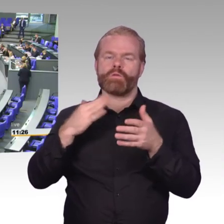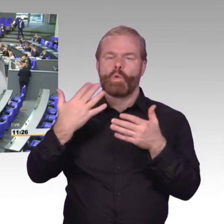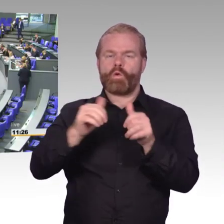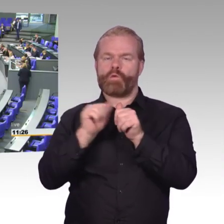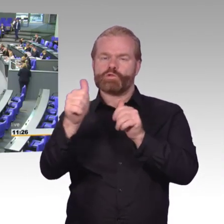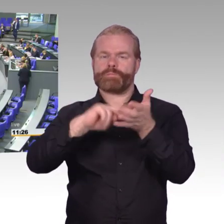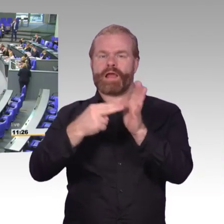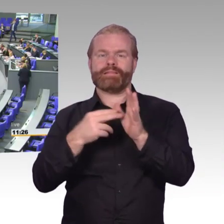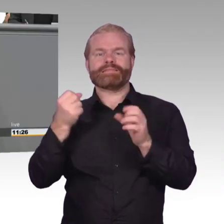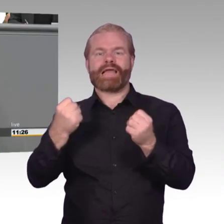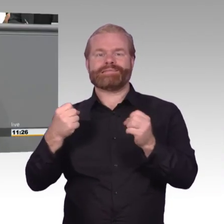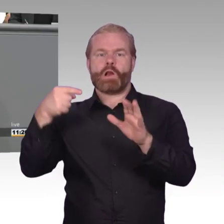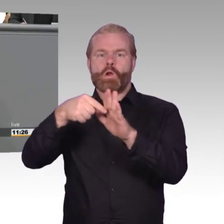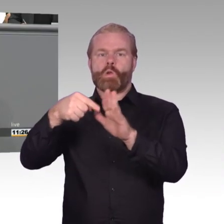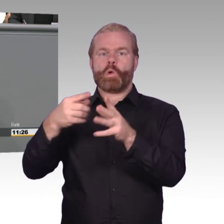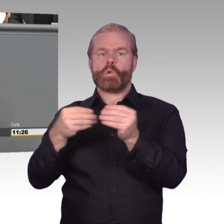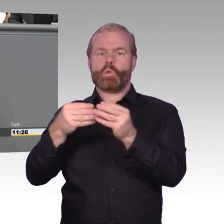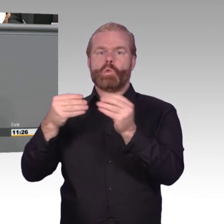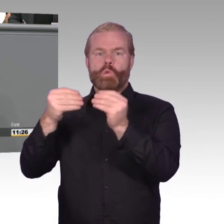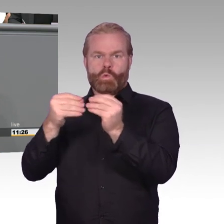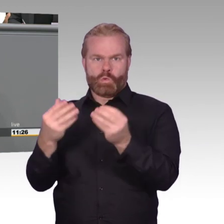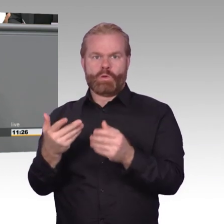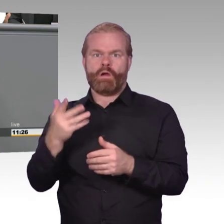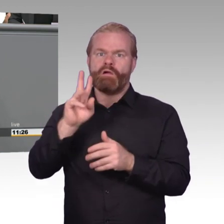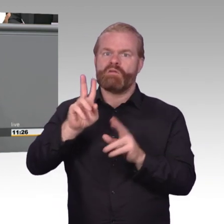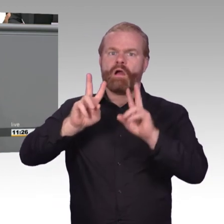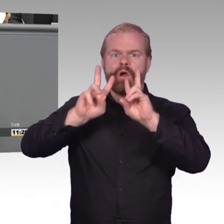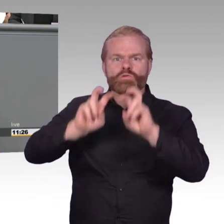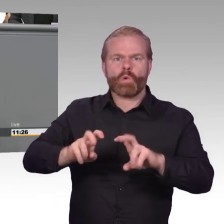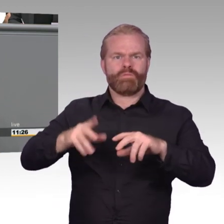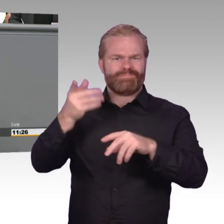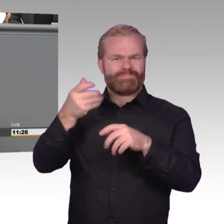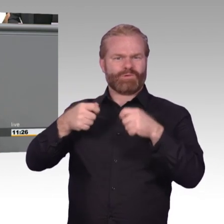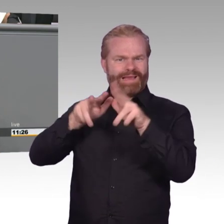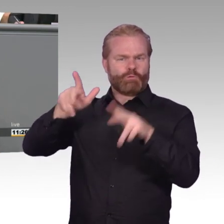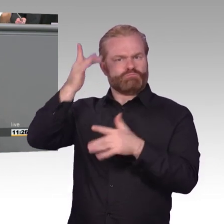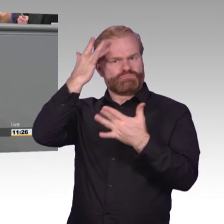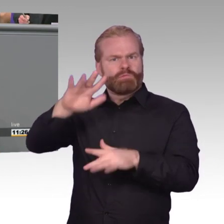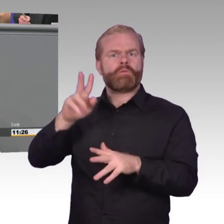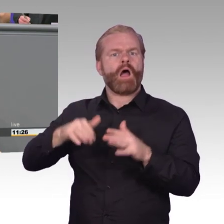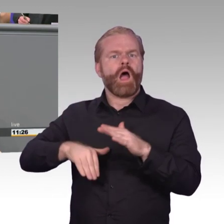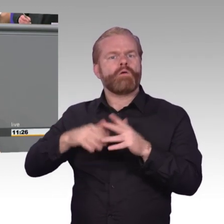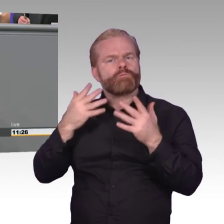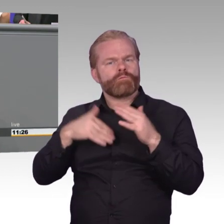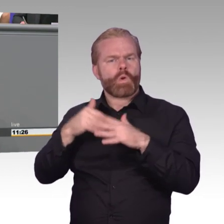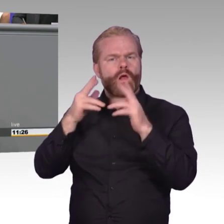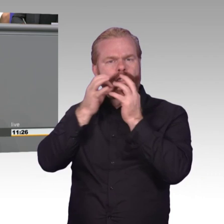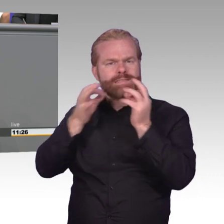Wir fordern die Regierung auch auf, sich vehement Bestrebungen der Nachrichtendienste entgegenzustellen, Spionageschnittstellen im Internet zu